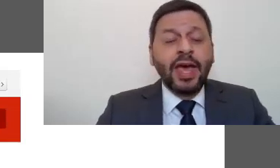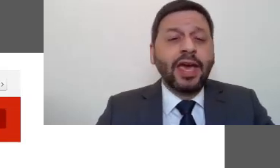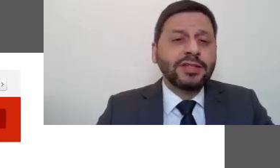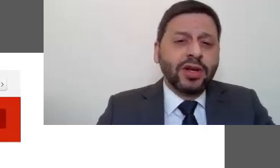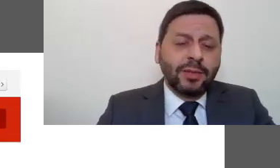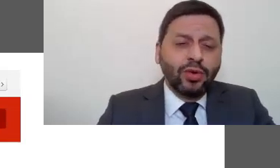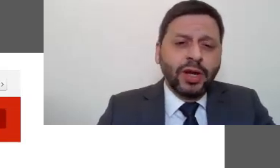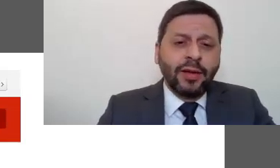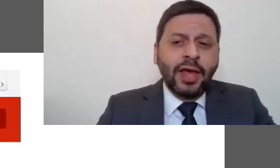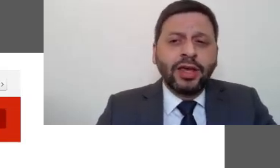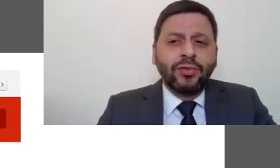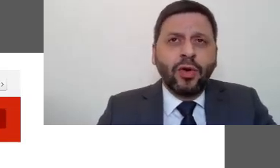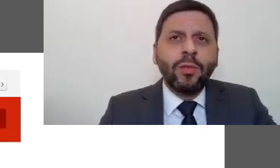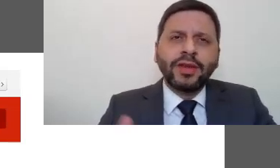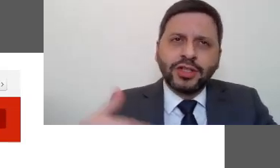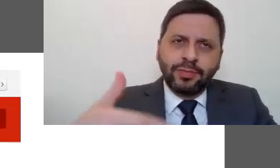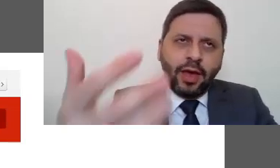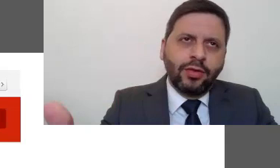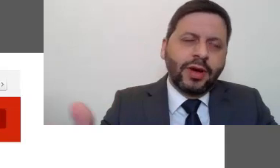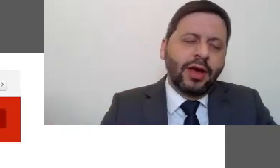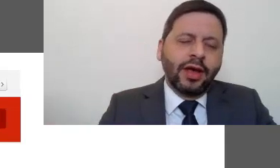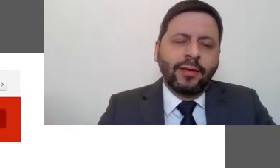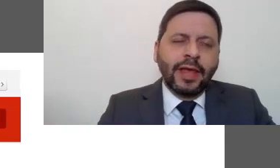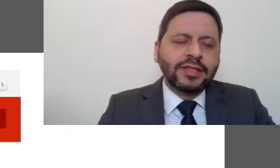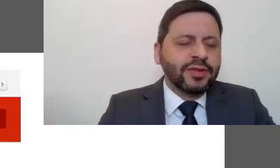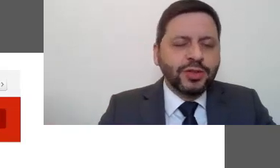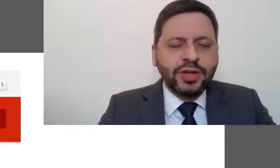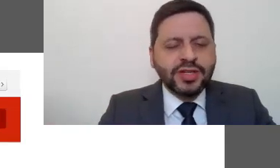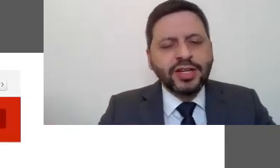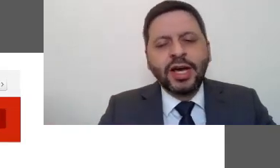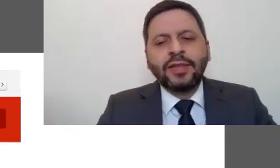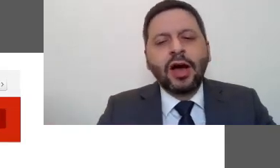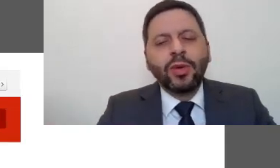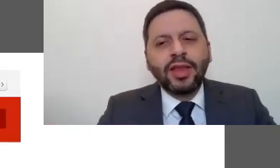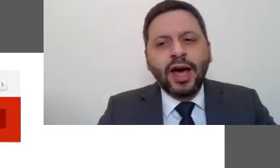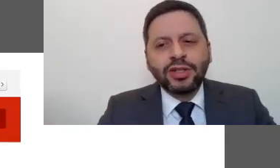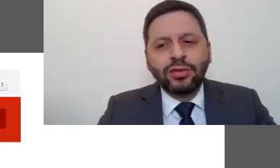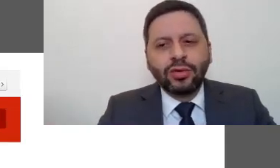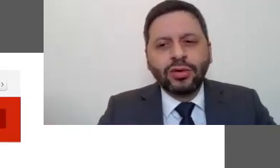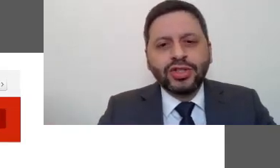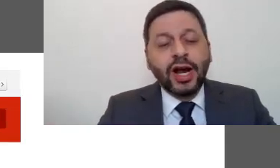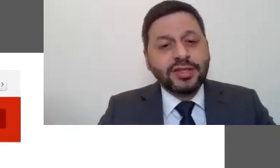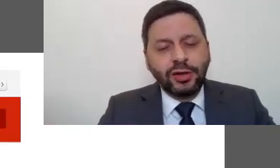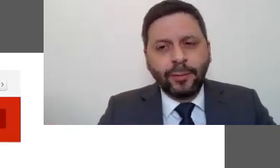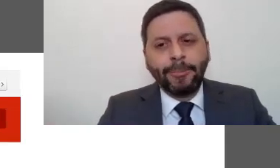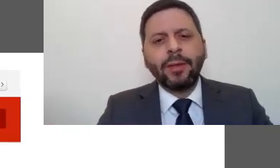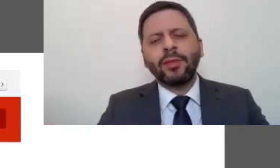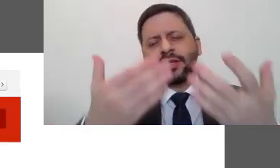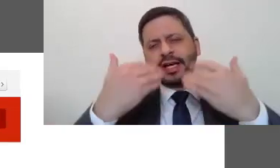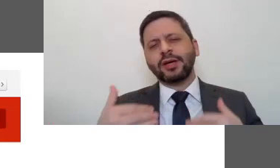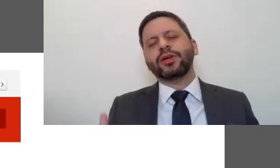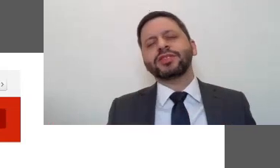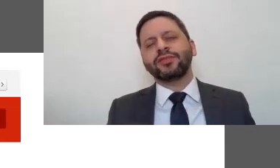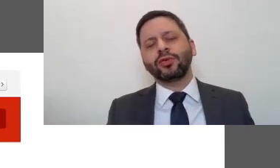operação em segurança pública que foi uma das, das atividades policiais na comunidade do Jacarezinho.